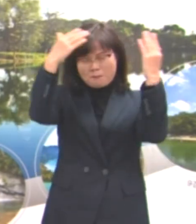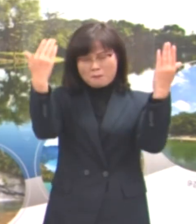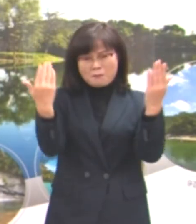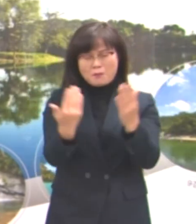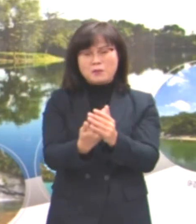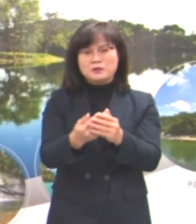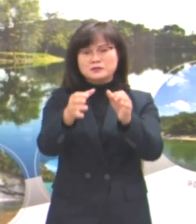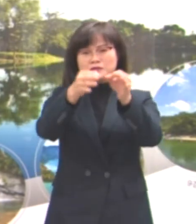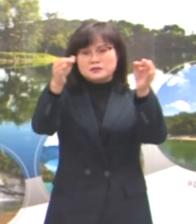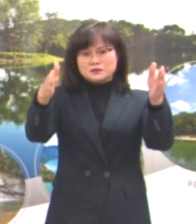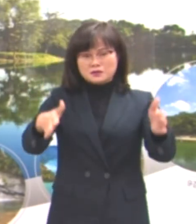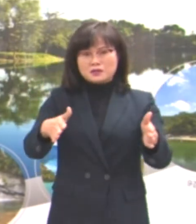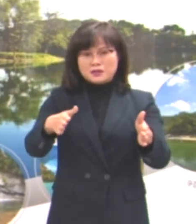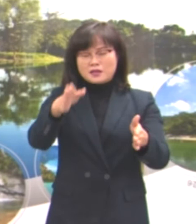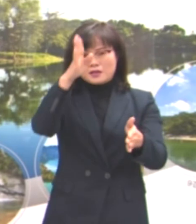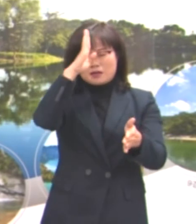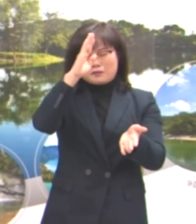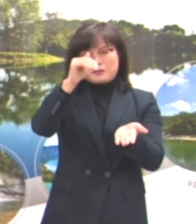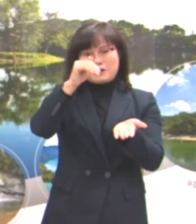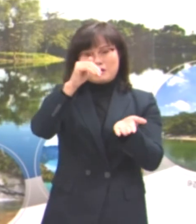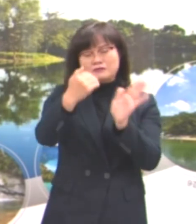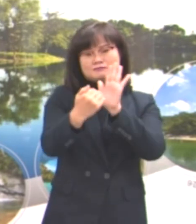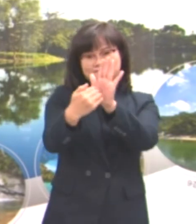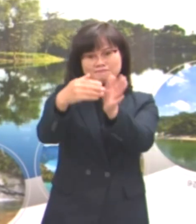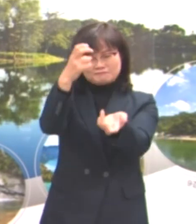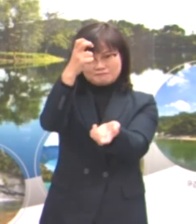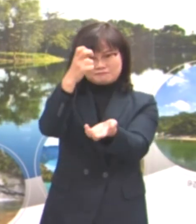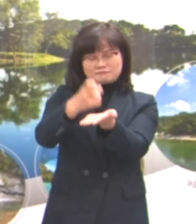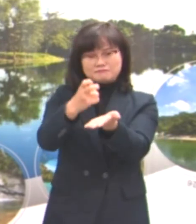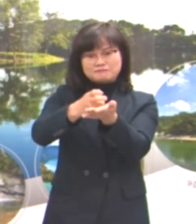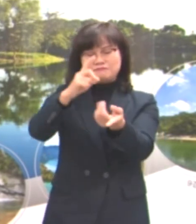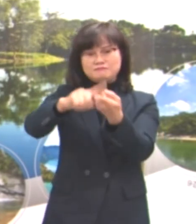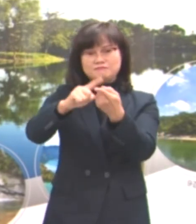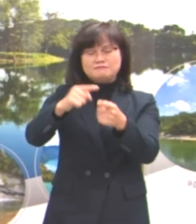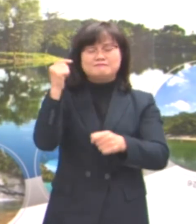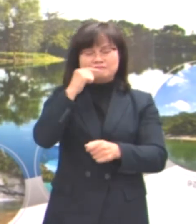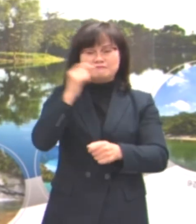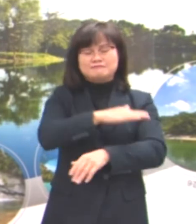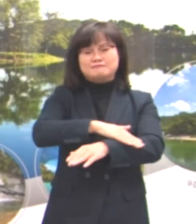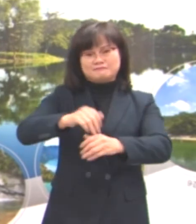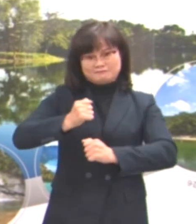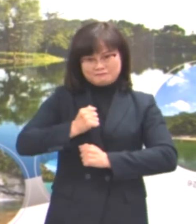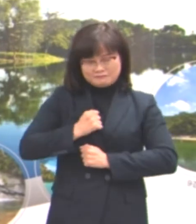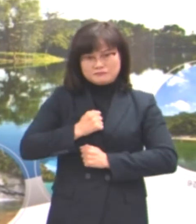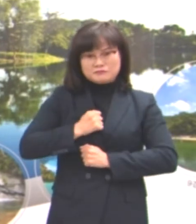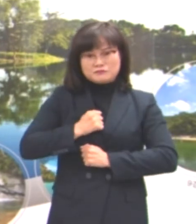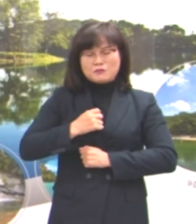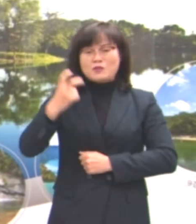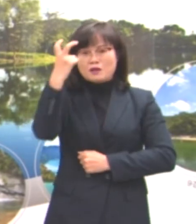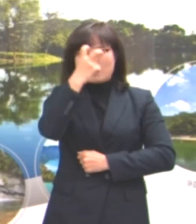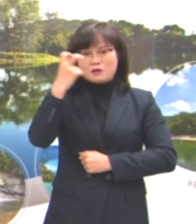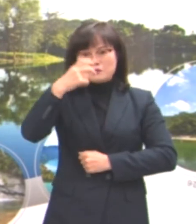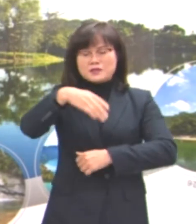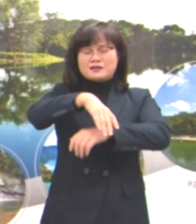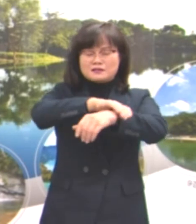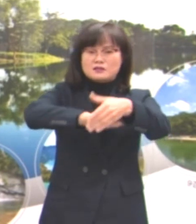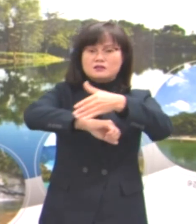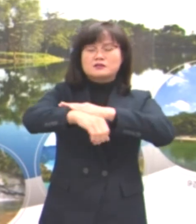그동안 방역수칙을 철저히 준수하여 주시고 선제적 검사에 적극 동참해 주신